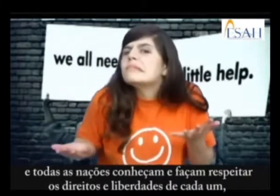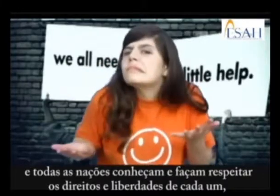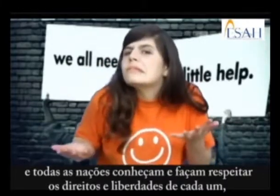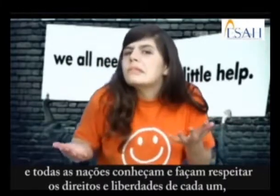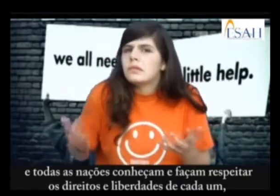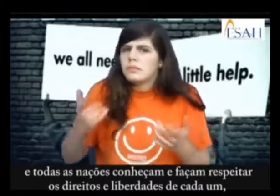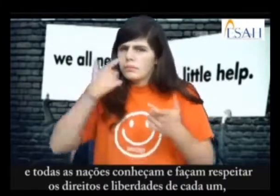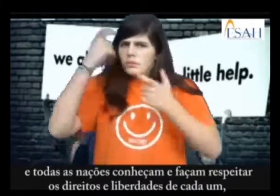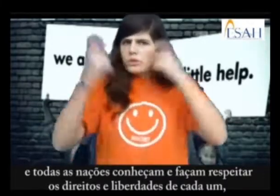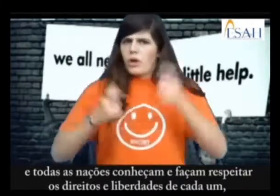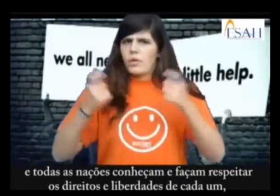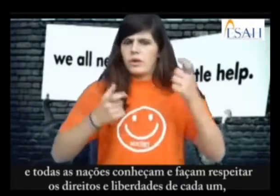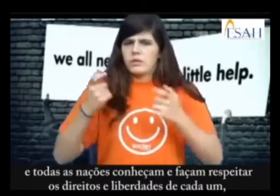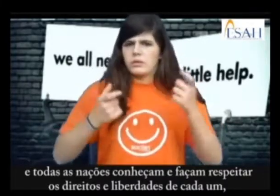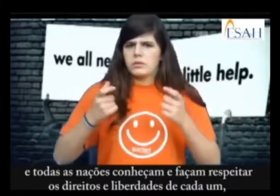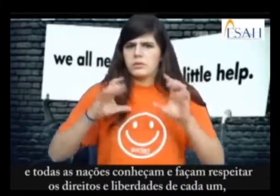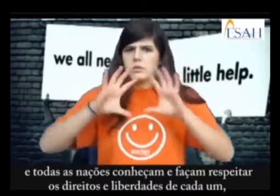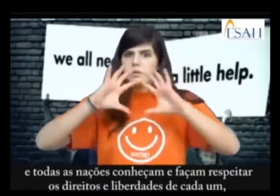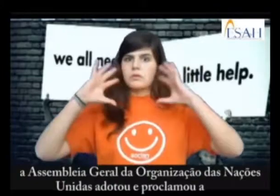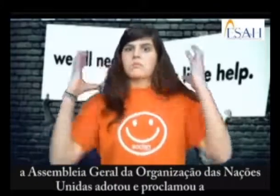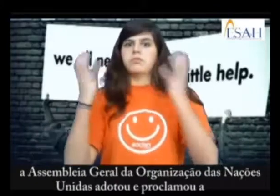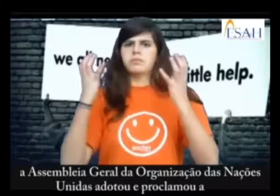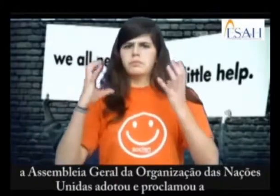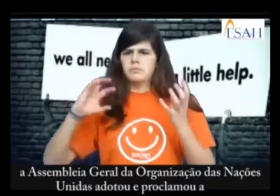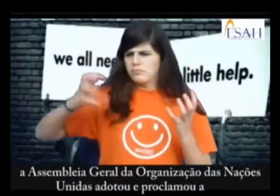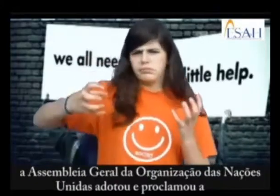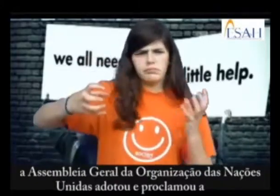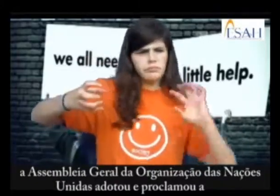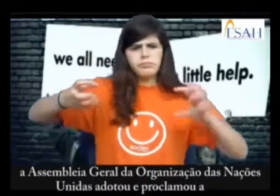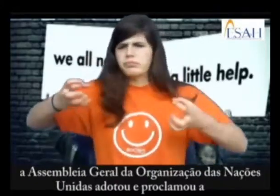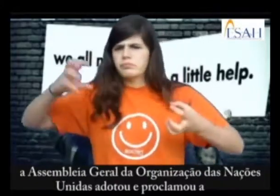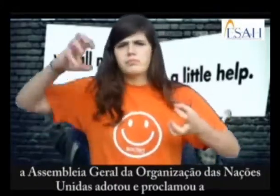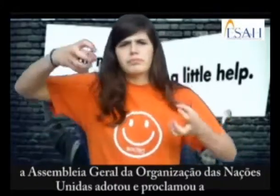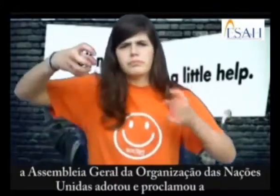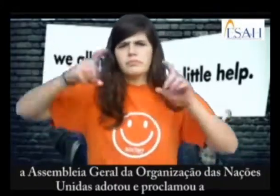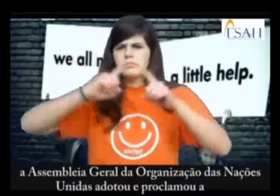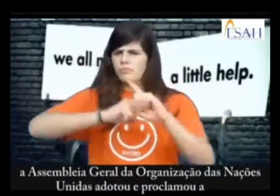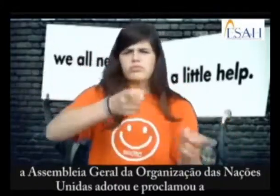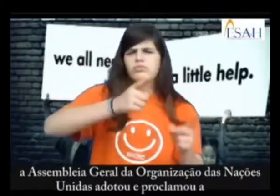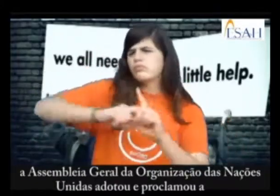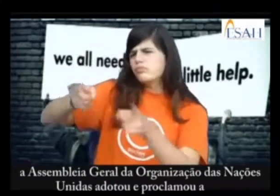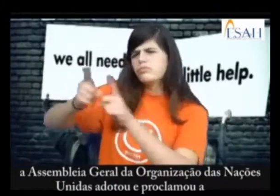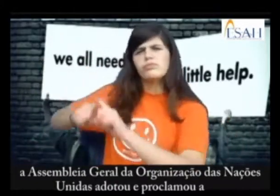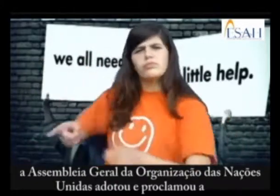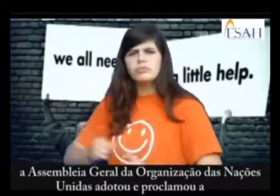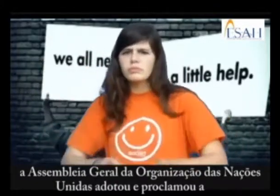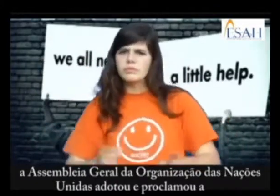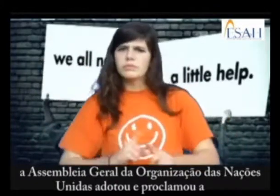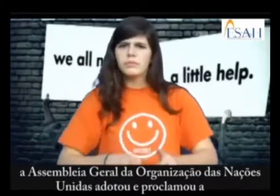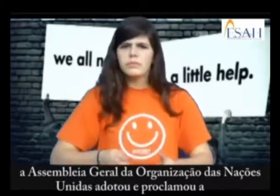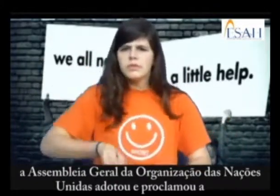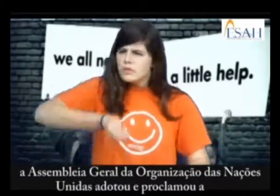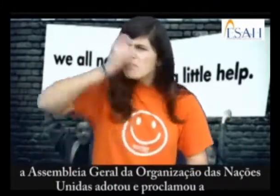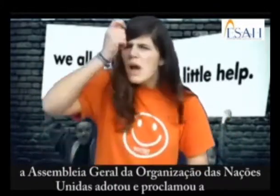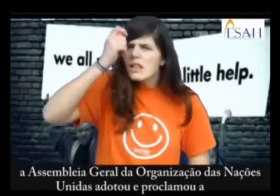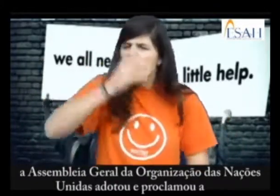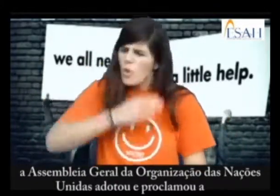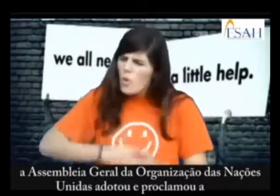a Assembleia Geral de Organização das Nações Unidas adotou e proclamou